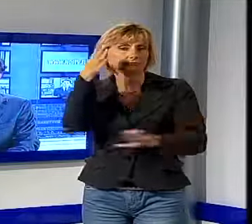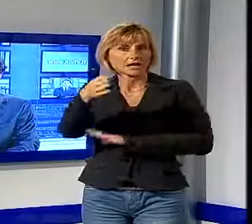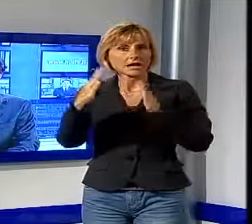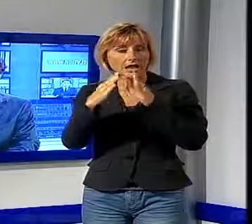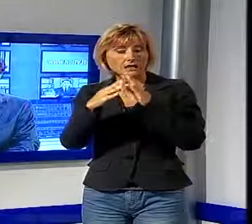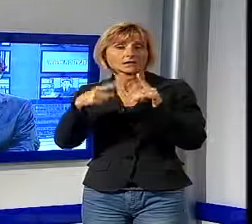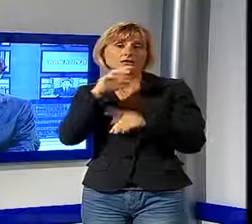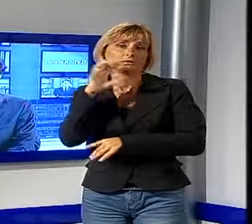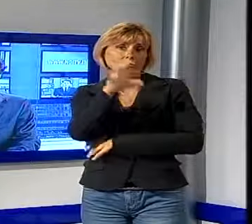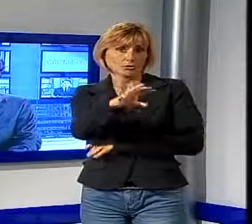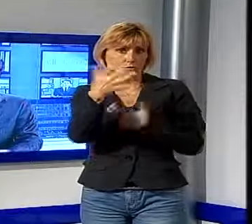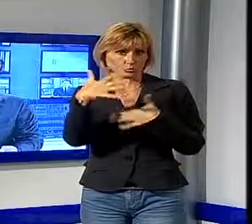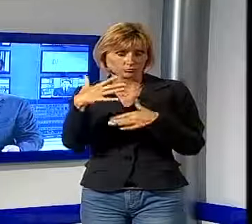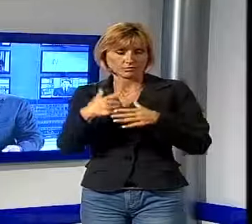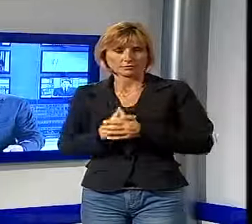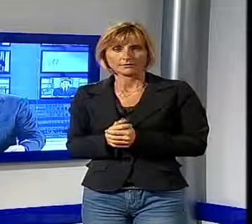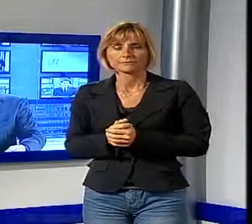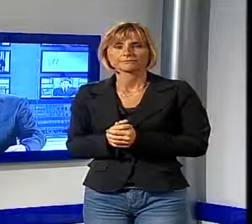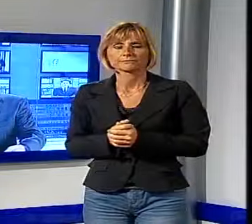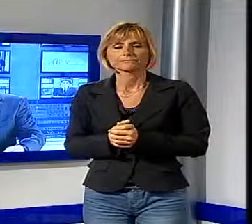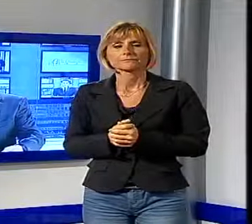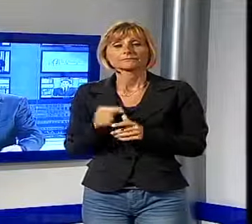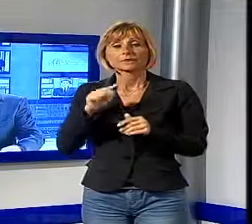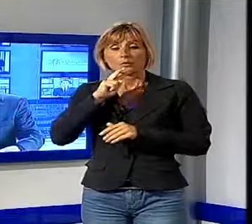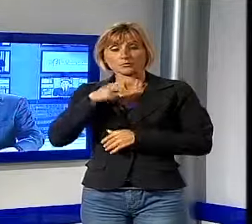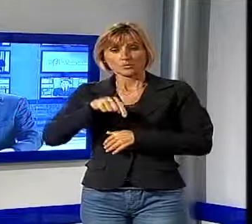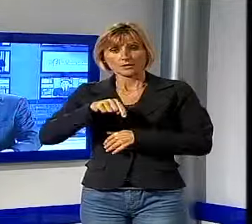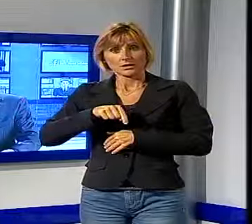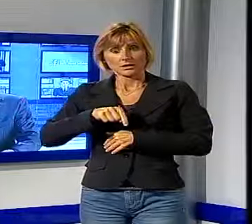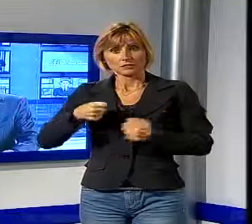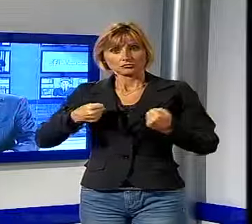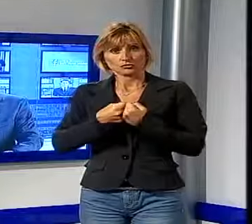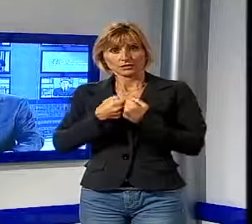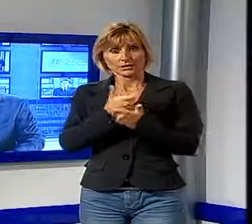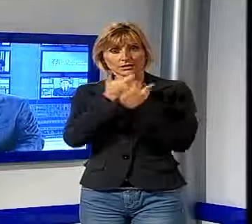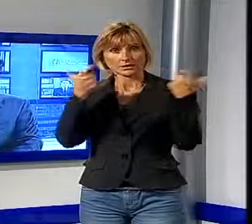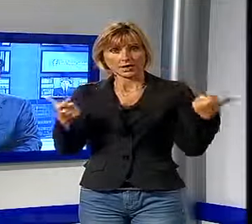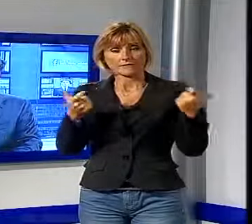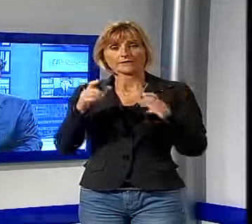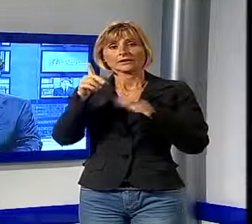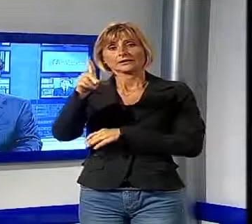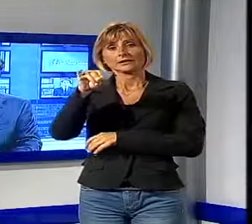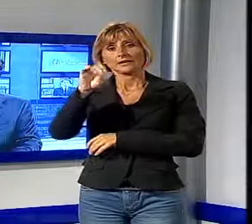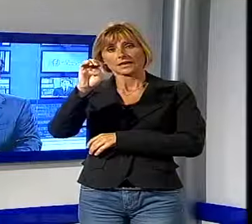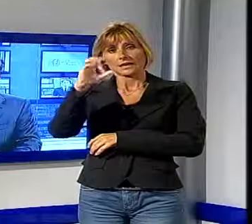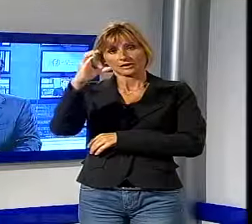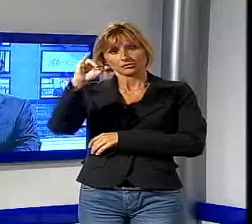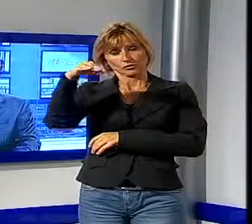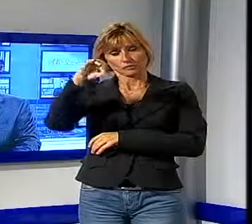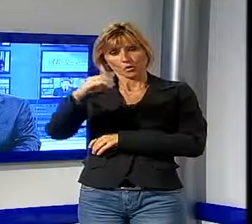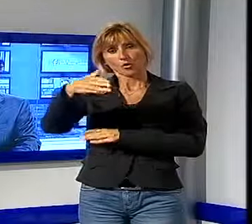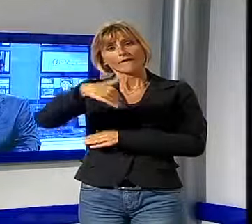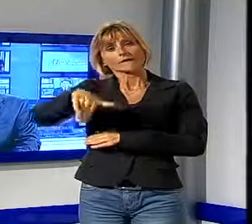denunciata. Grave incidente questo pomeriggio a Diecimo sulla Via Lodovica, lo scontro